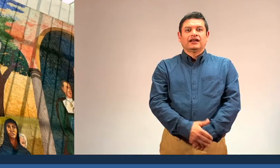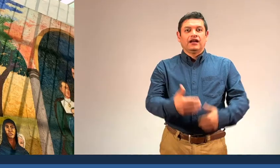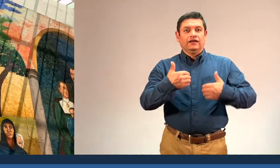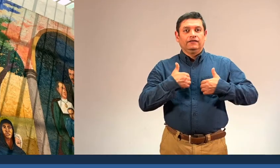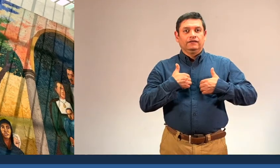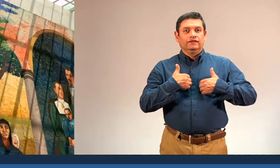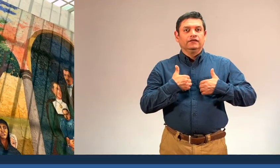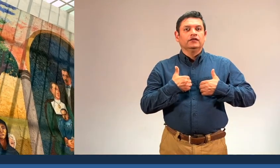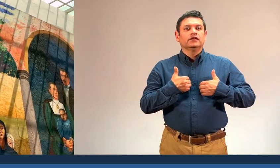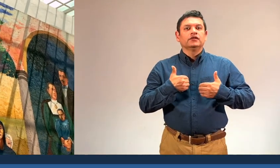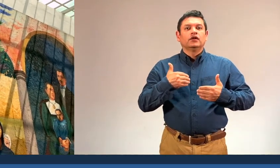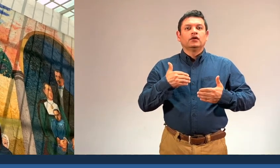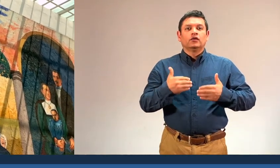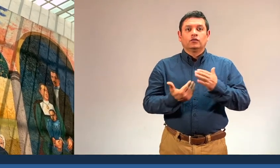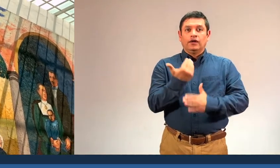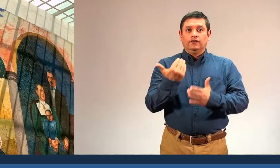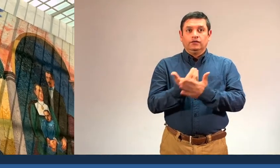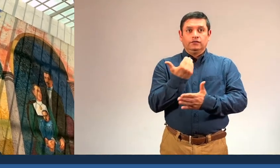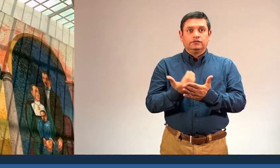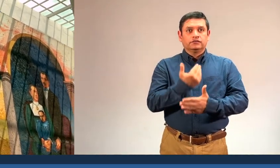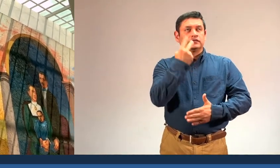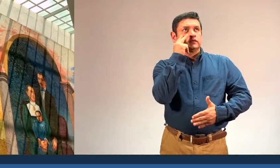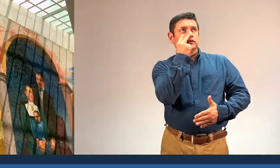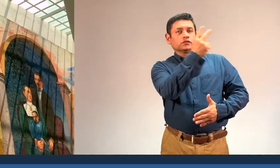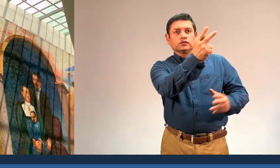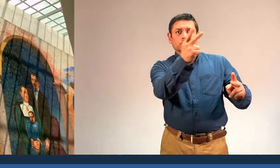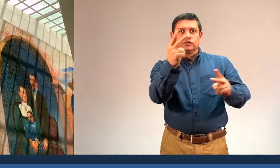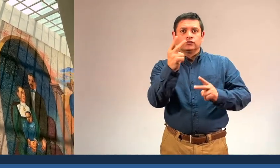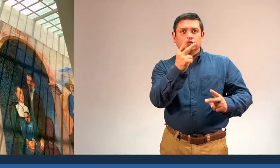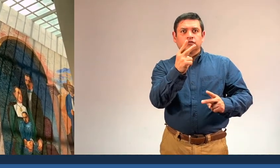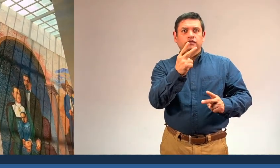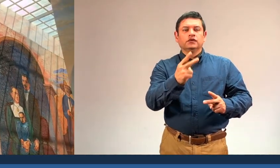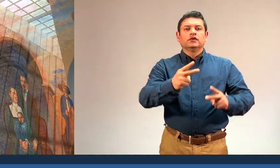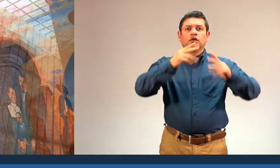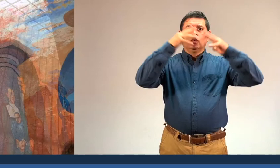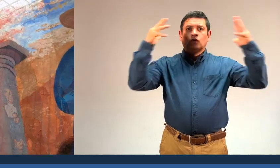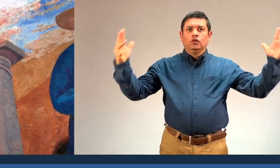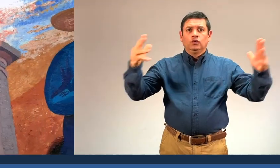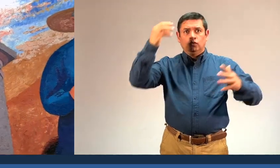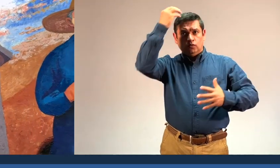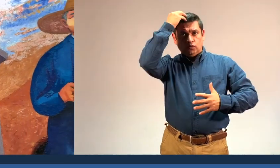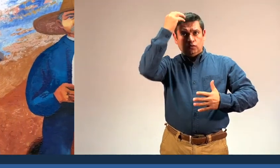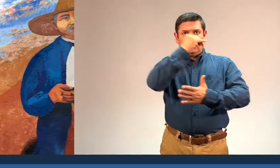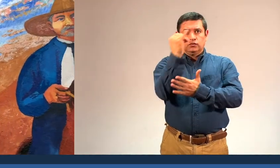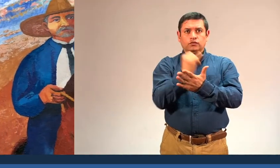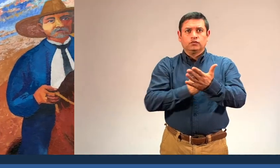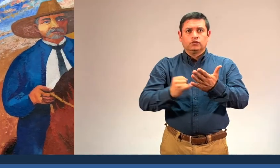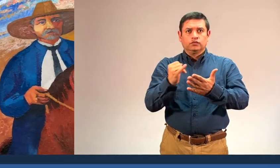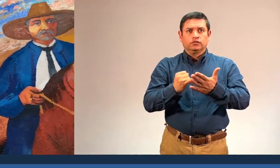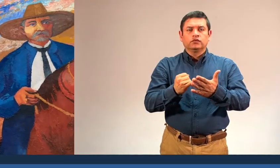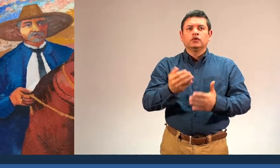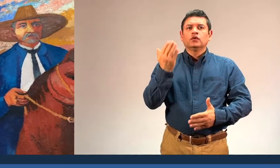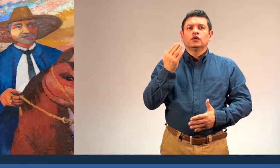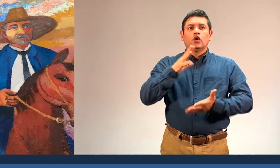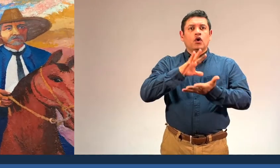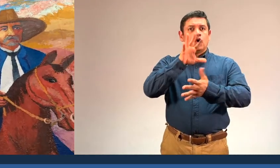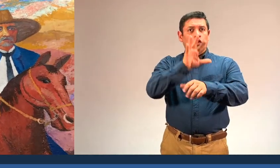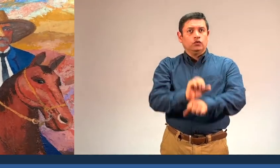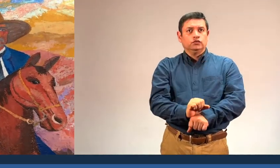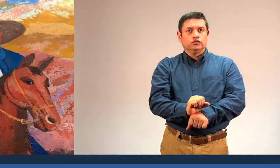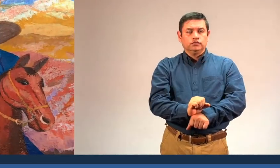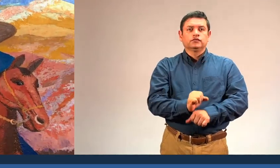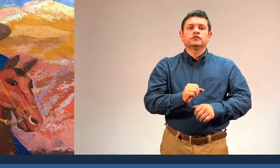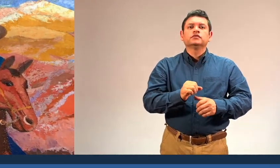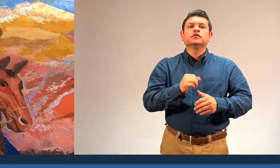In one of the corridors you will find the sections of the mural painting Evolution of Silao, that gives an idea of the common and traditional